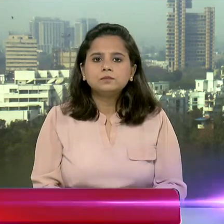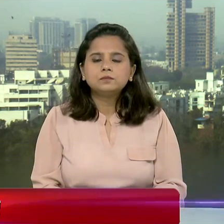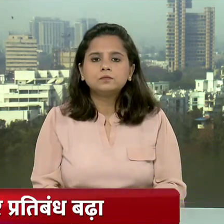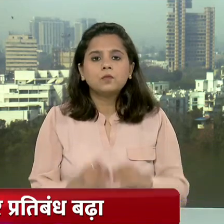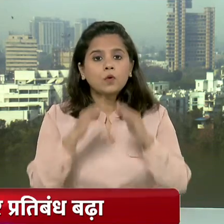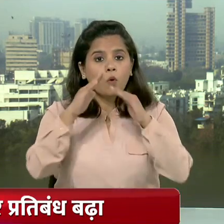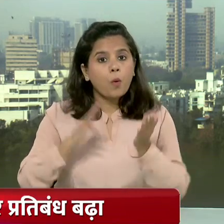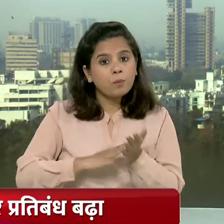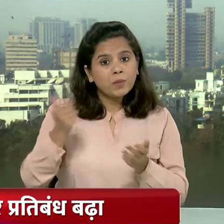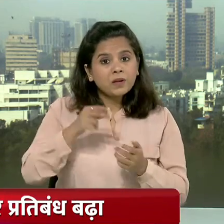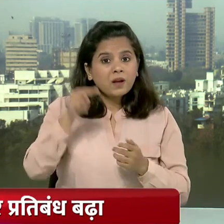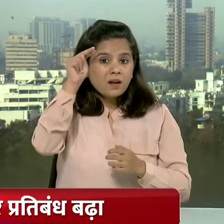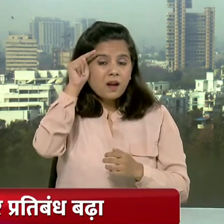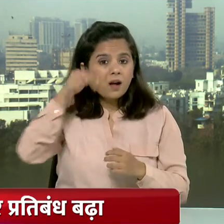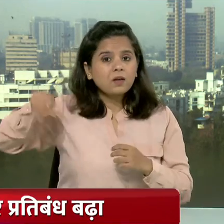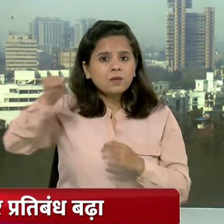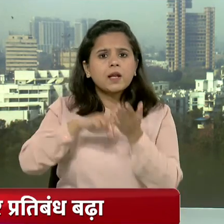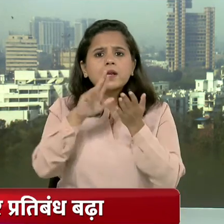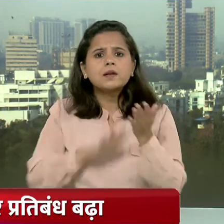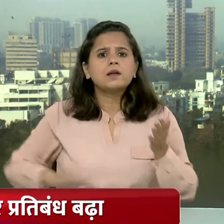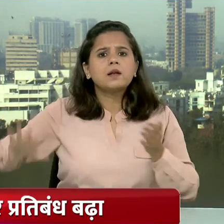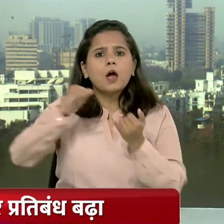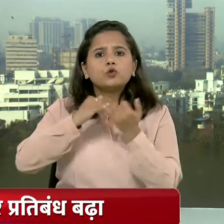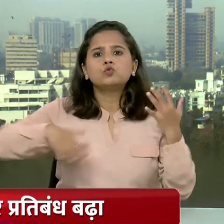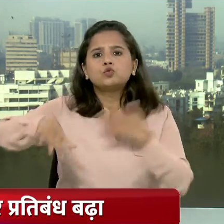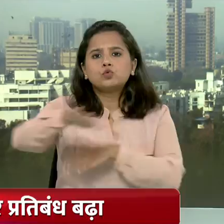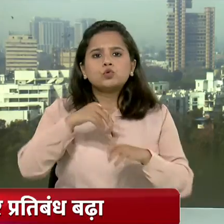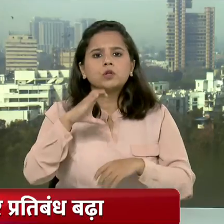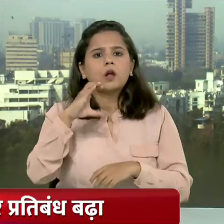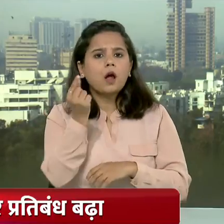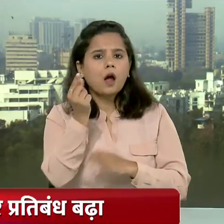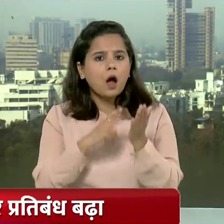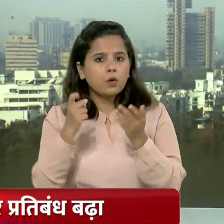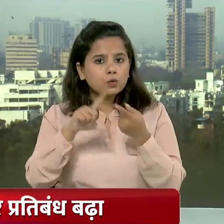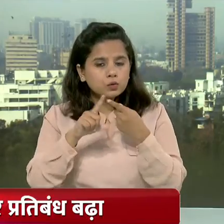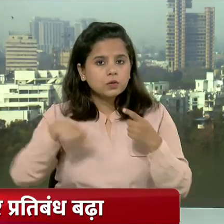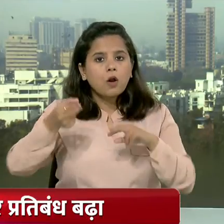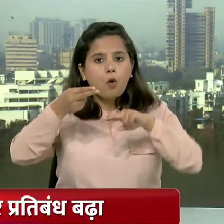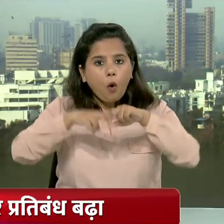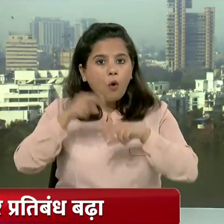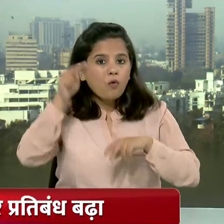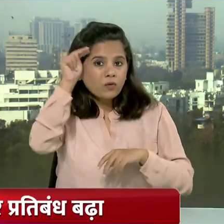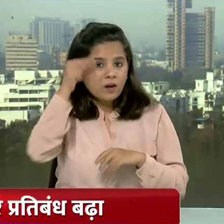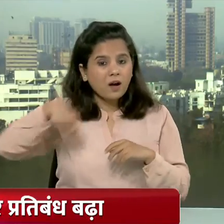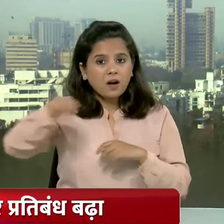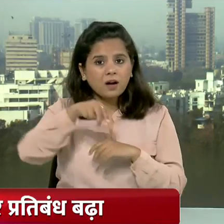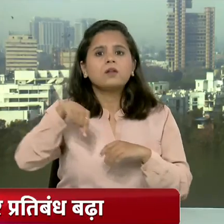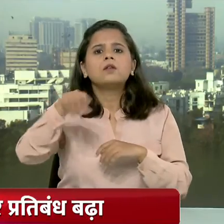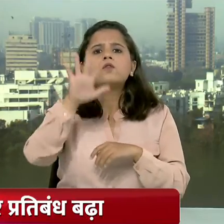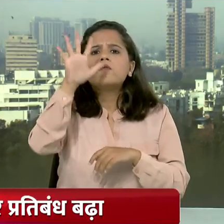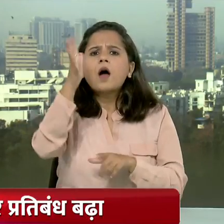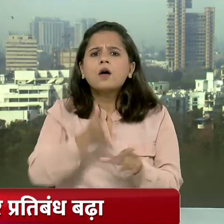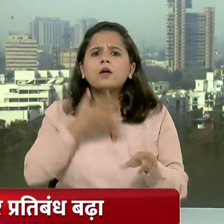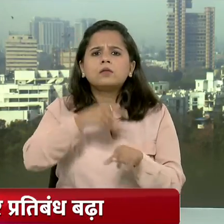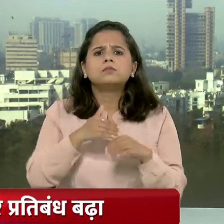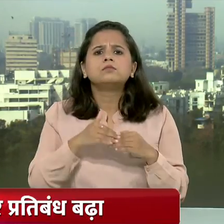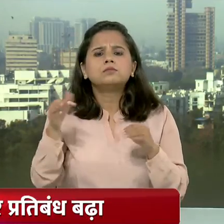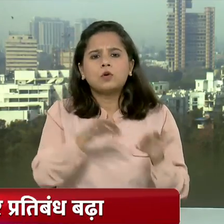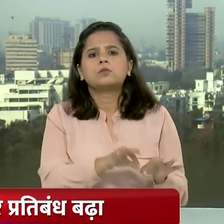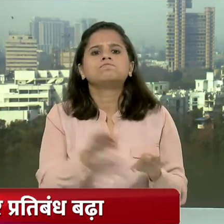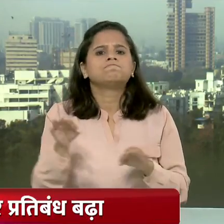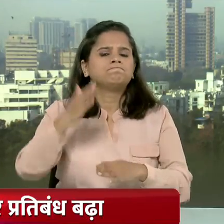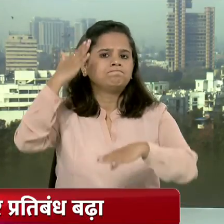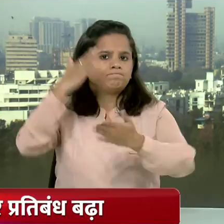ग्रीमंत वाले ने नागलेंड में नाशनल सोशलिस्ट काउंसल ओफ नागलेंड के खापलांग गुट पर पांच वर्षों के लिए बढ़ाया